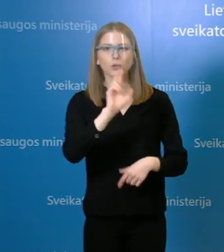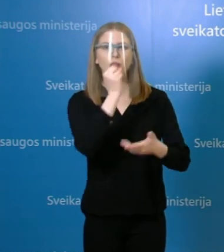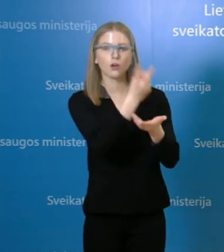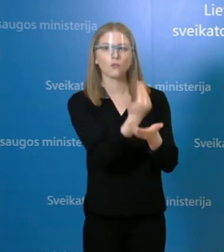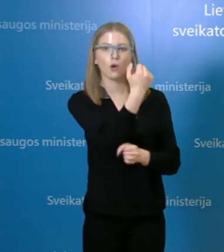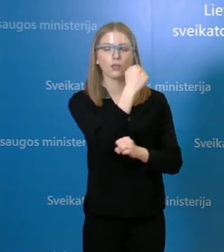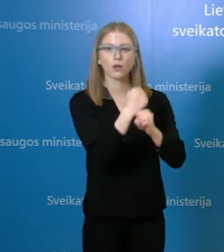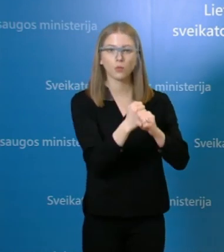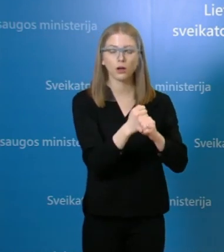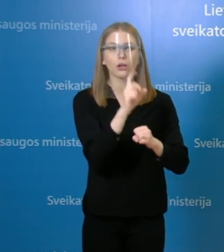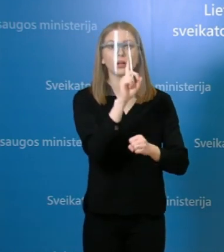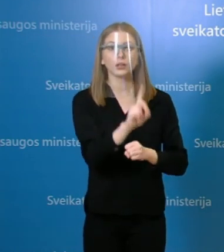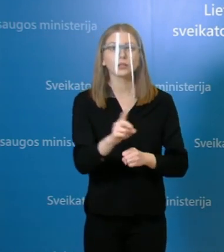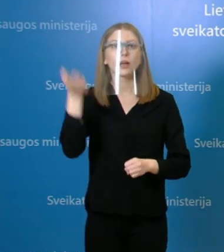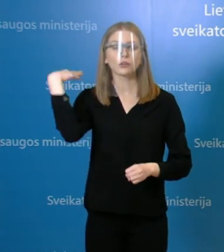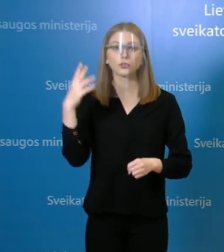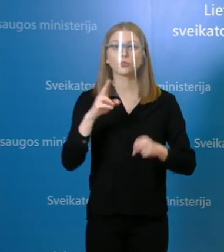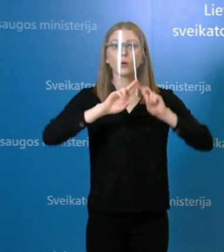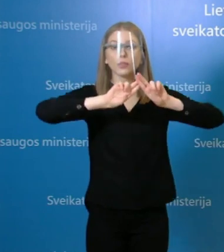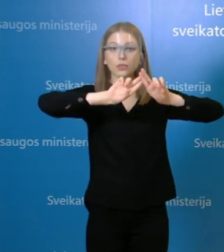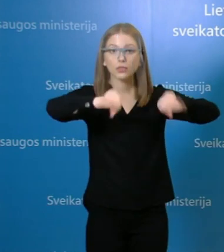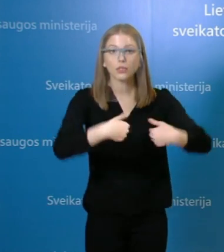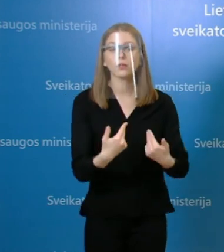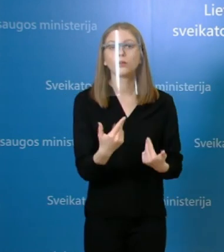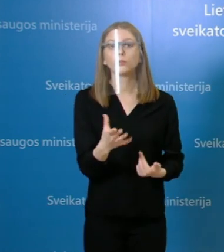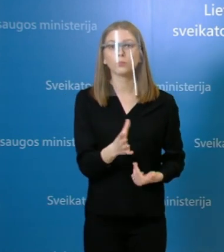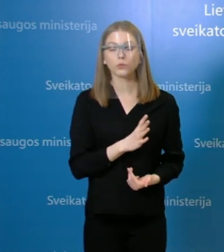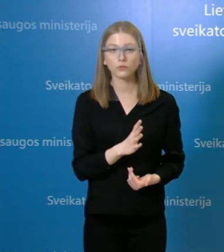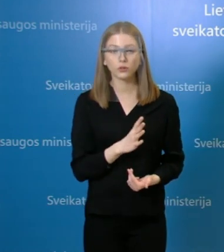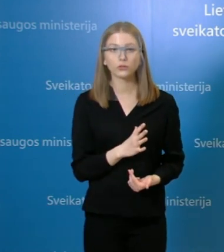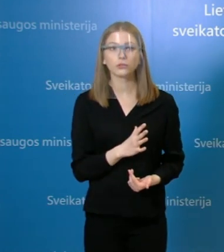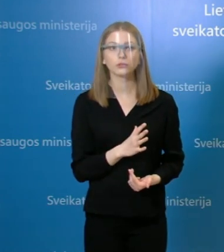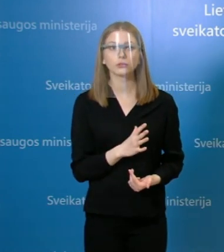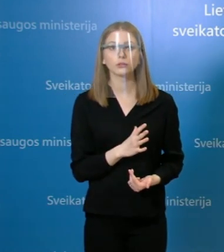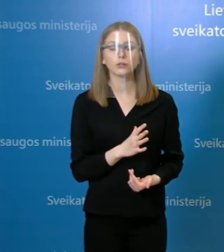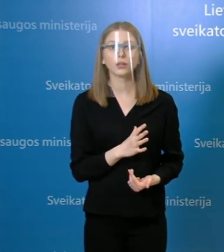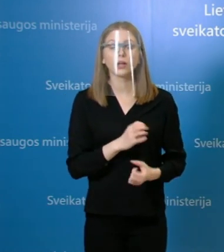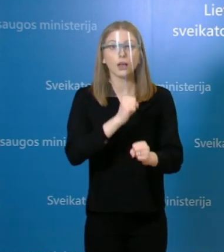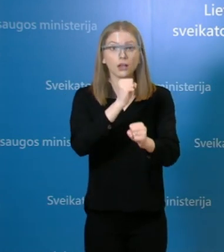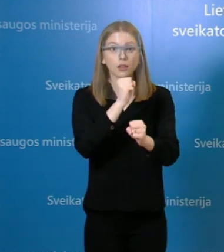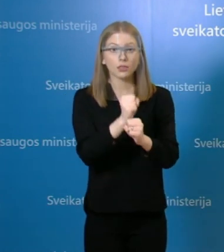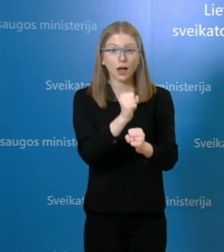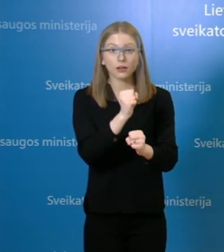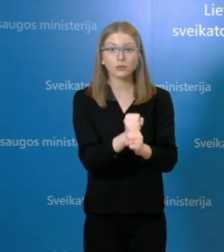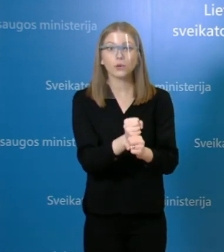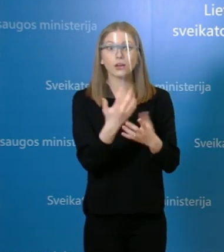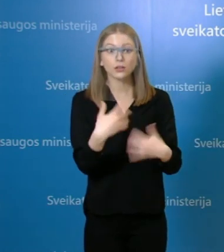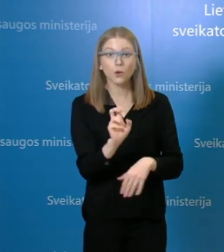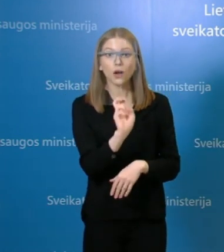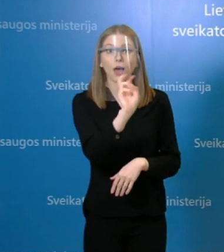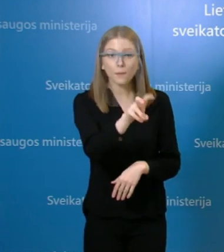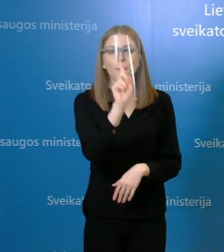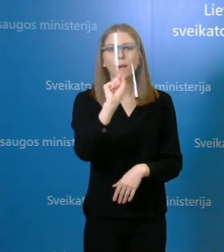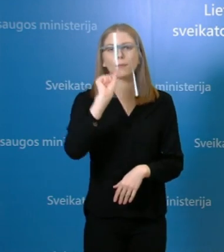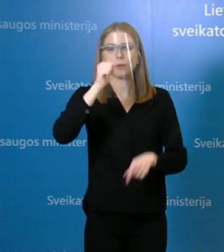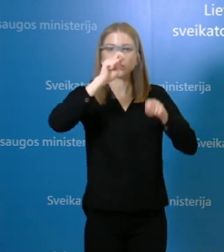ketvirtos dienos turėjo laikiną nedarbingumą, nesusijusi su COVID-19 ir prieš grįžtantį darbą buvo patikrintas dėl COVID-19,